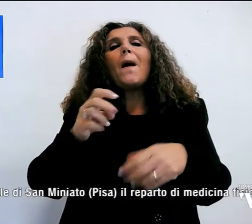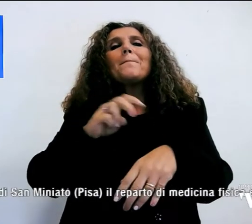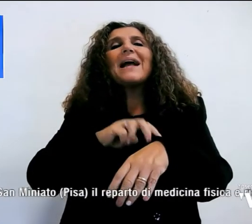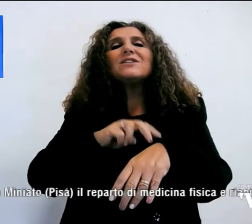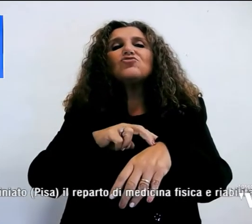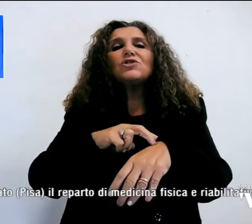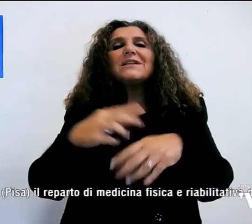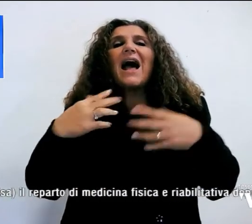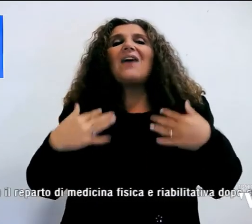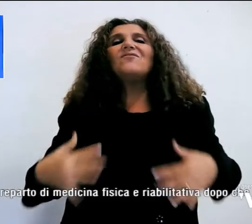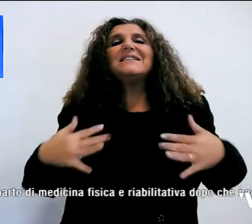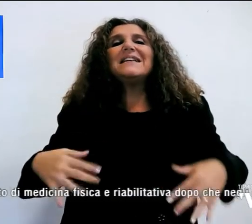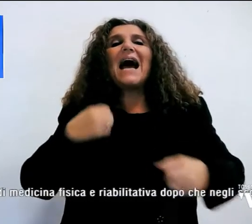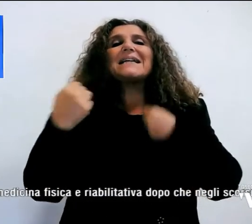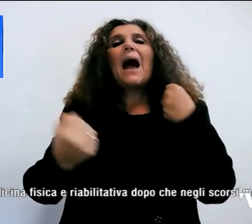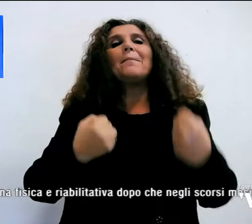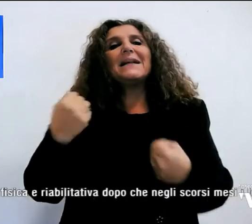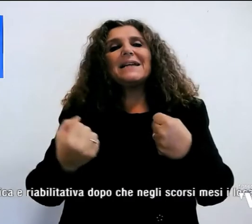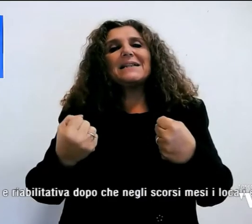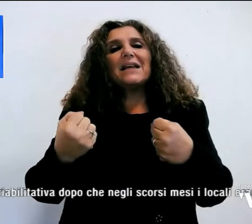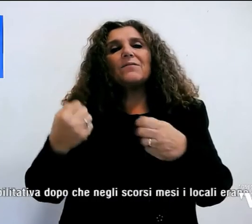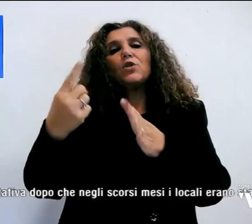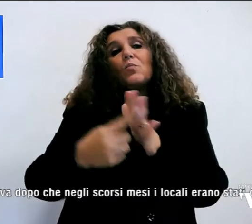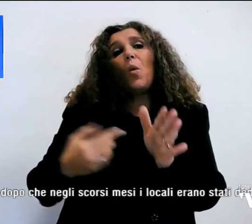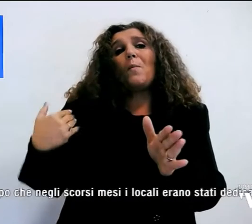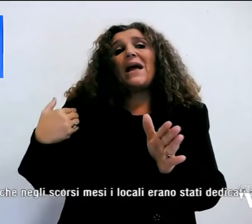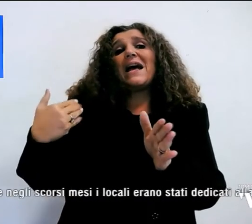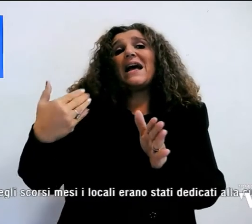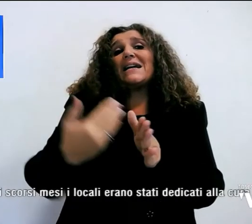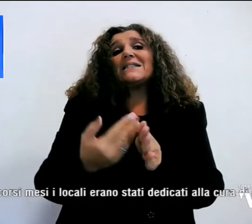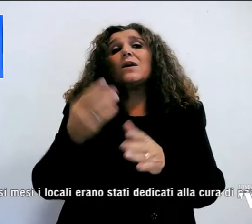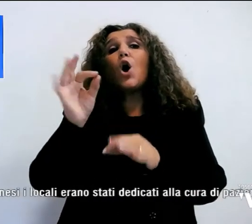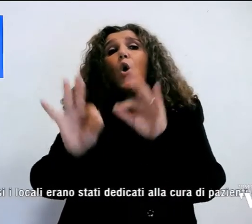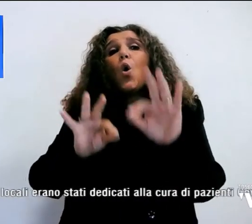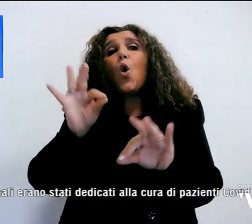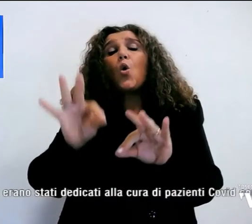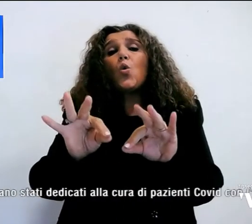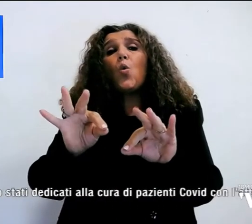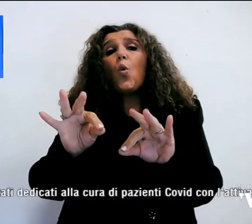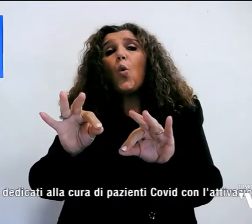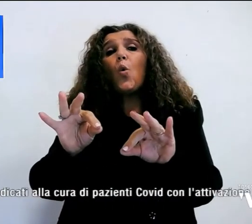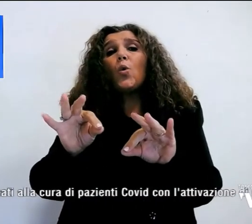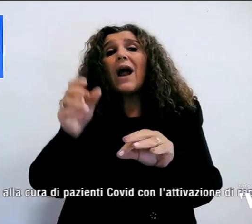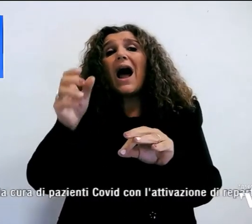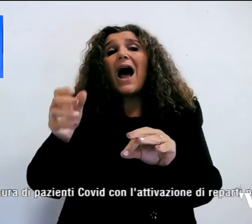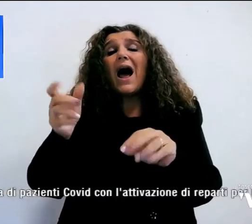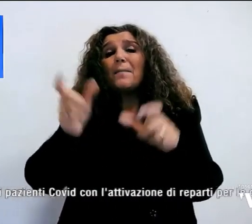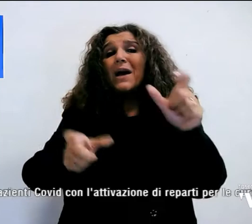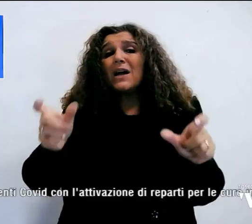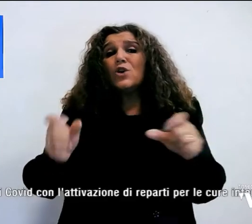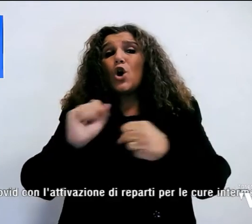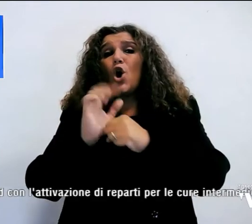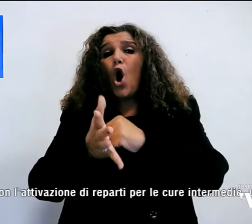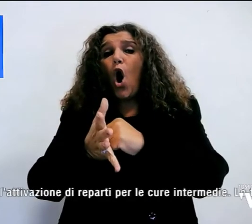dopo che negli scorsi mesi lo che erano stati dedicati alla cura di pazienti Covid con l'attivazione di reparti per le cure